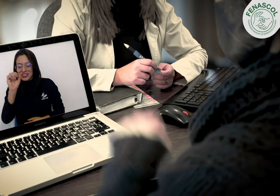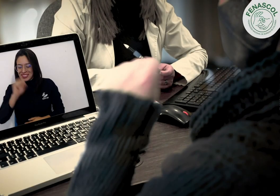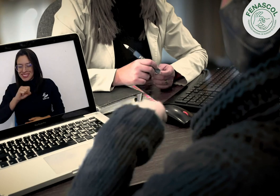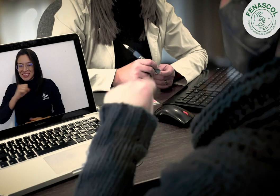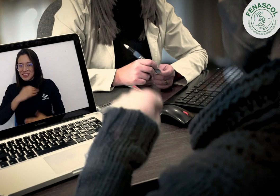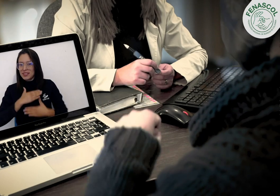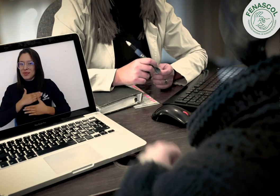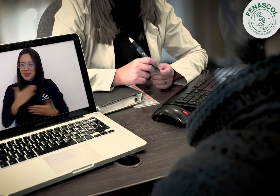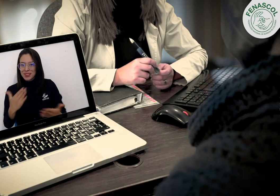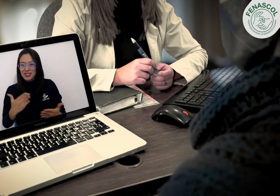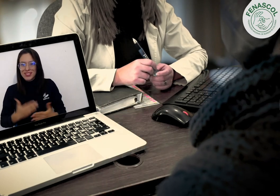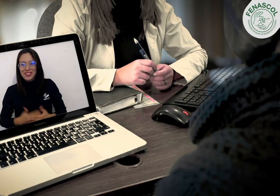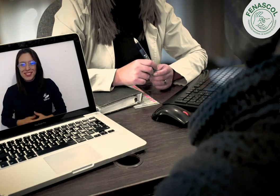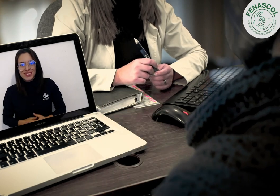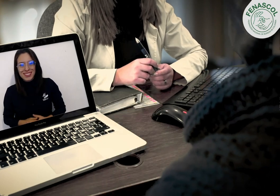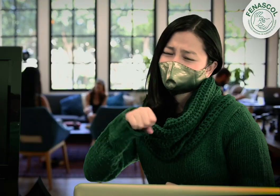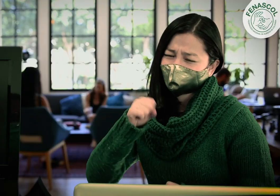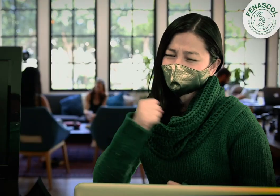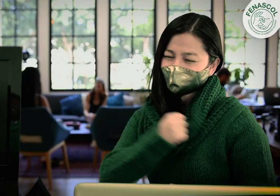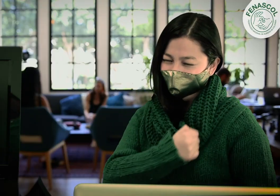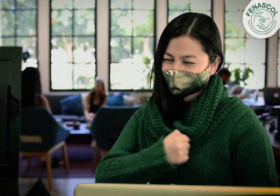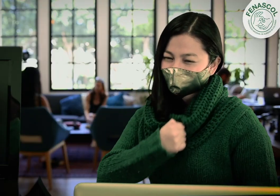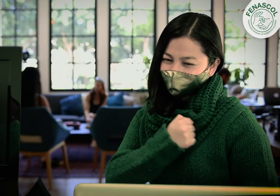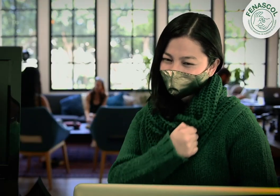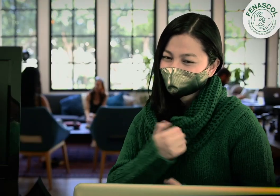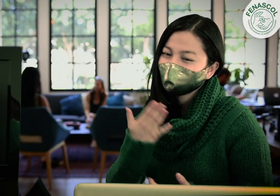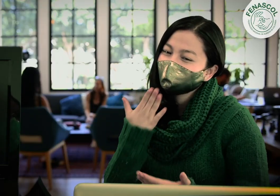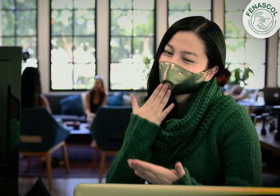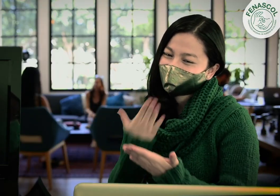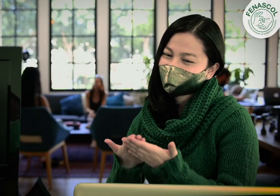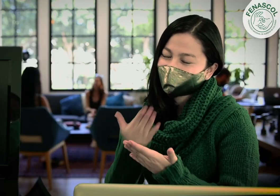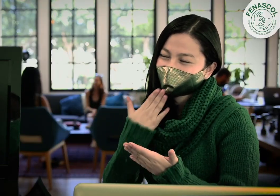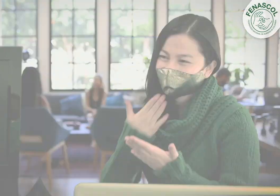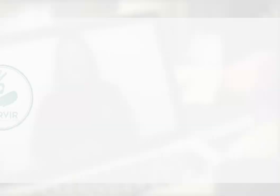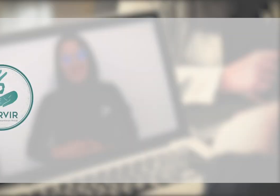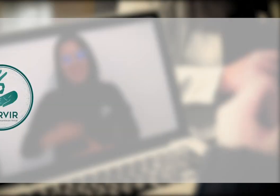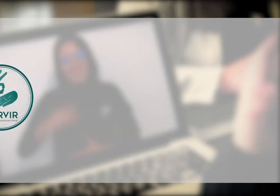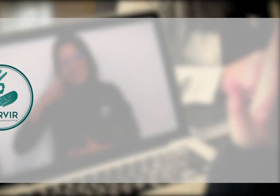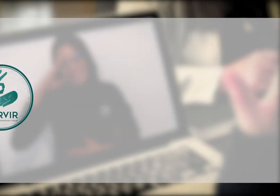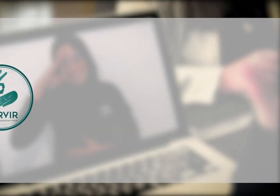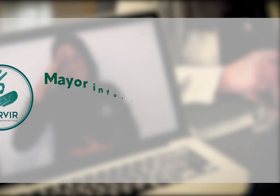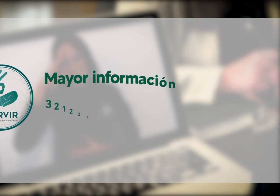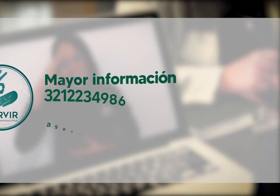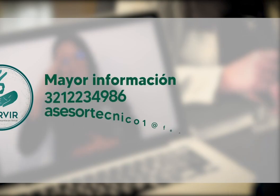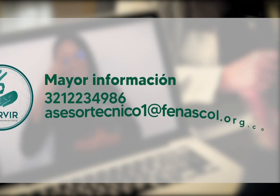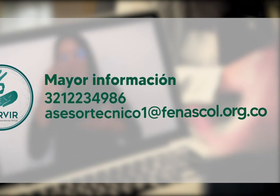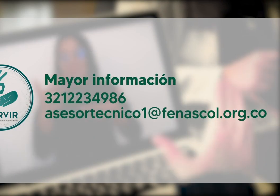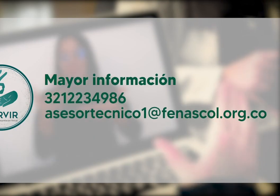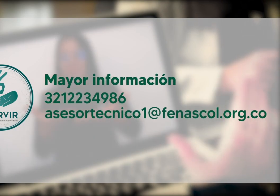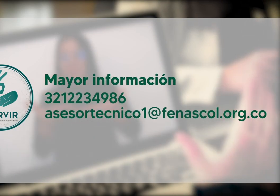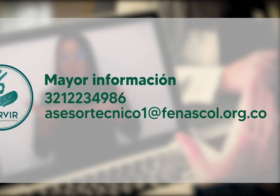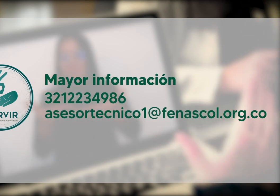Sí, por favor, muchas gracias Mayor información 321-223